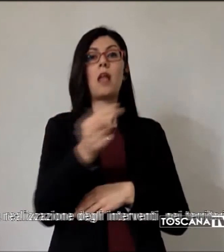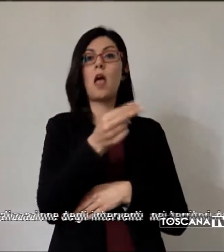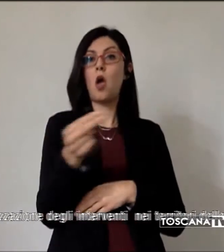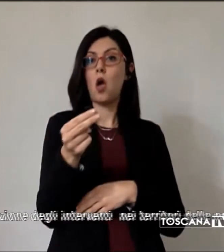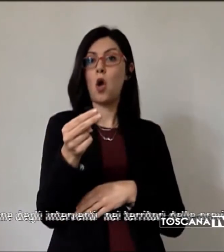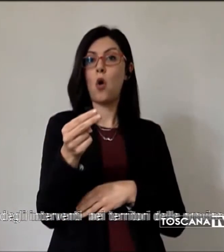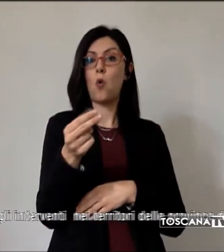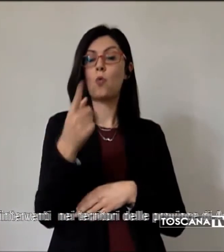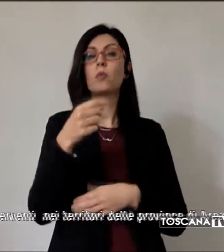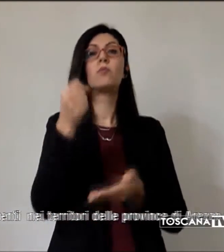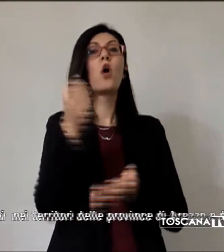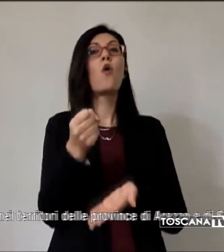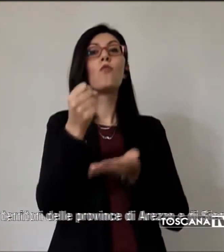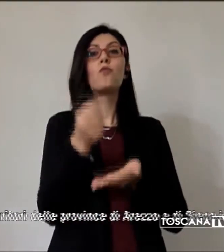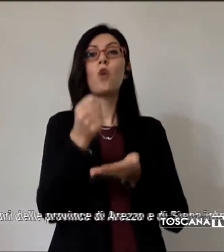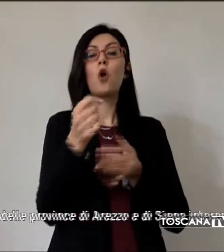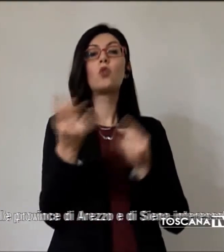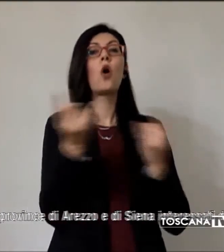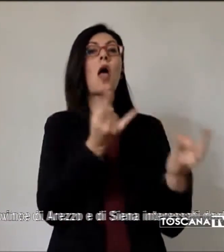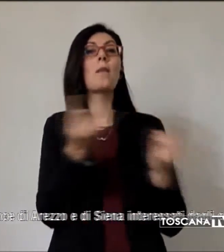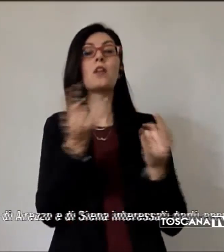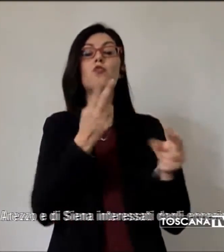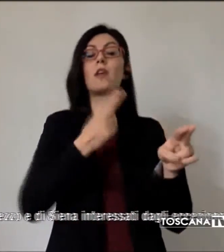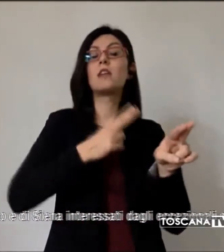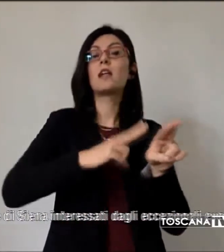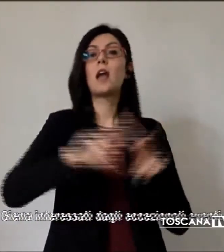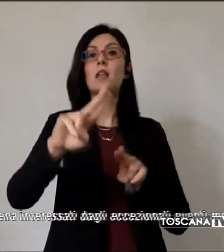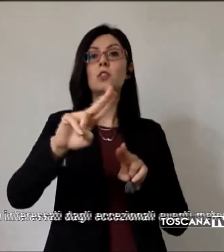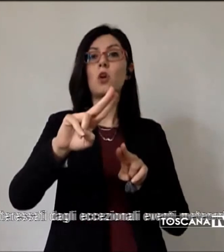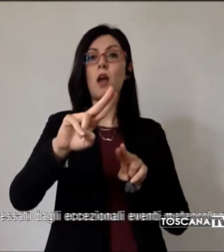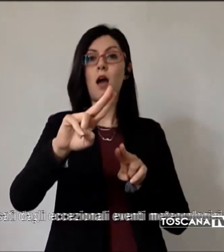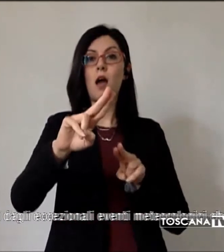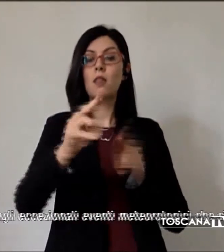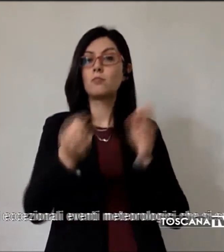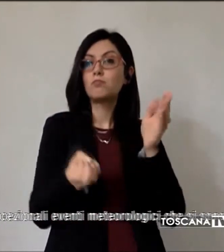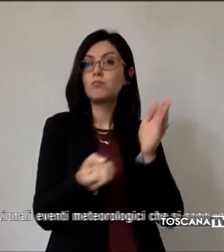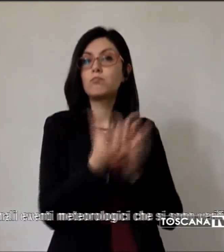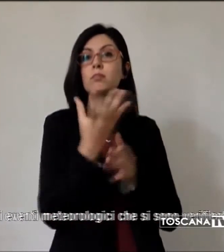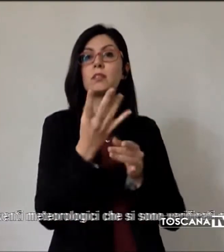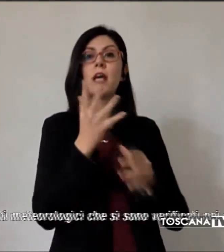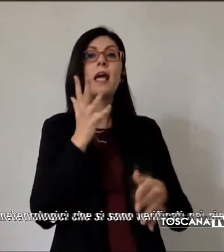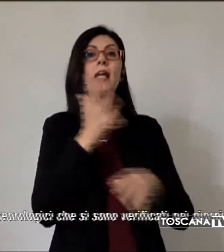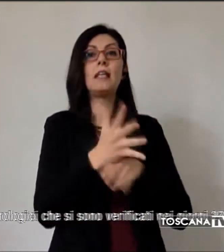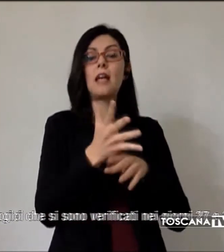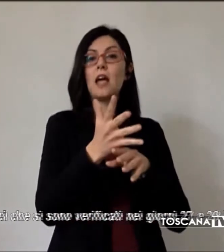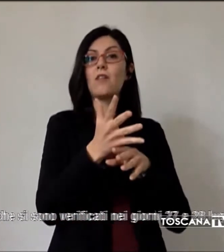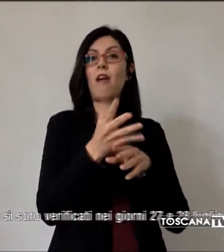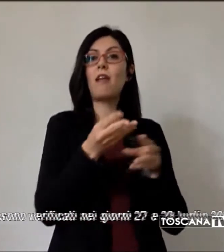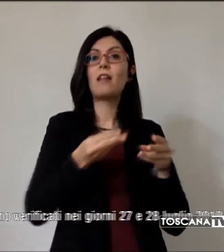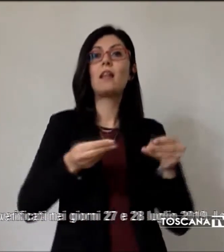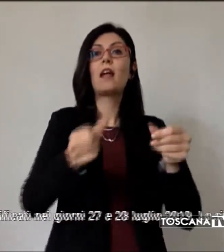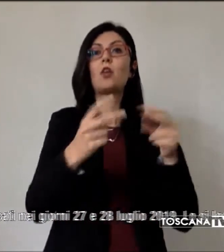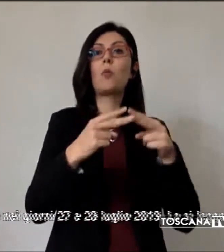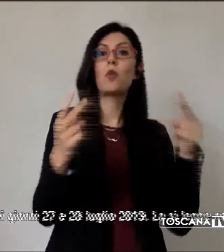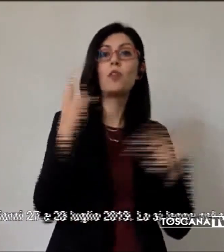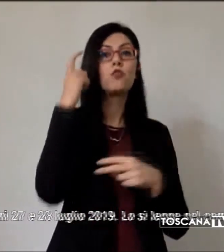per le Emergenze Nazionali per la realizzazione degli interventi nei territori delle province di Arezzo